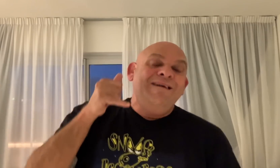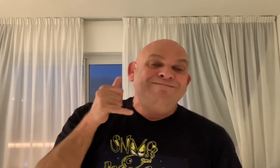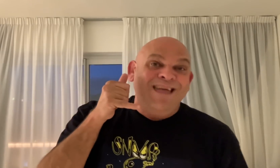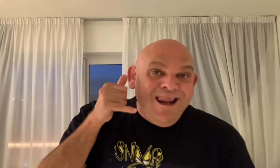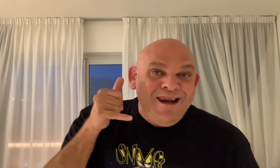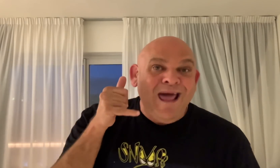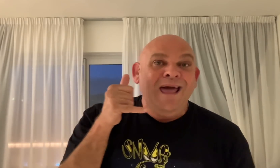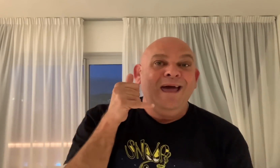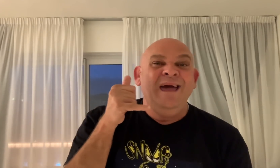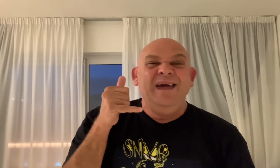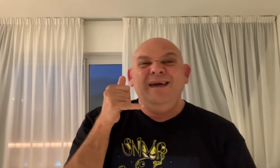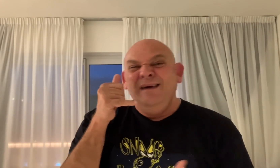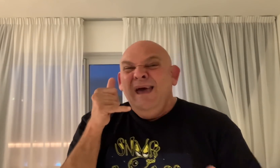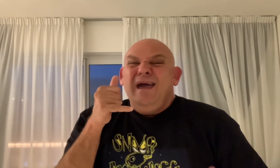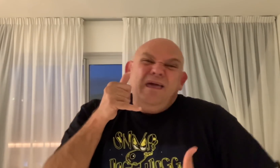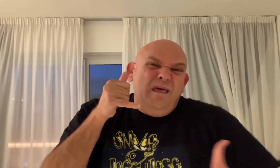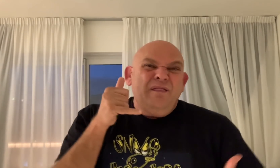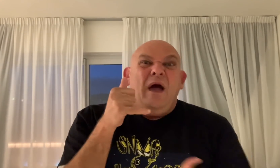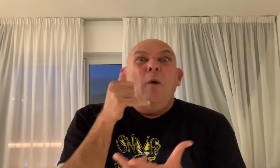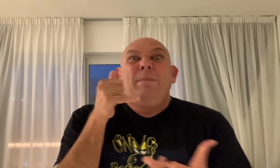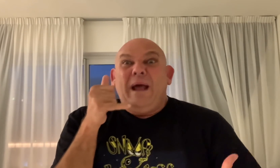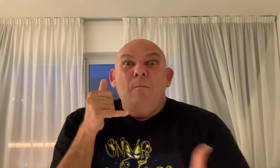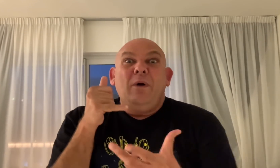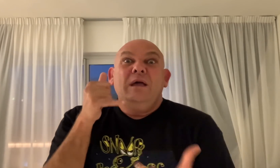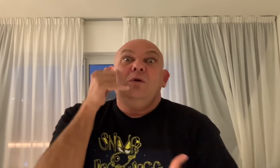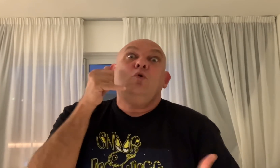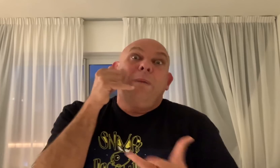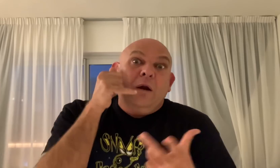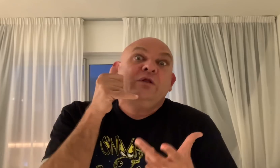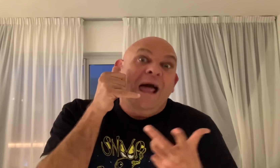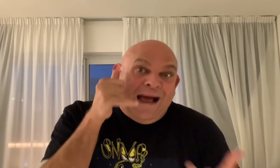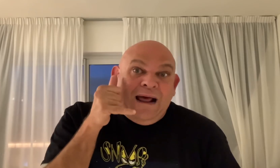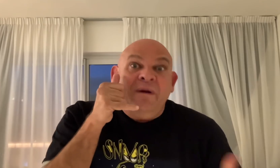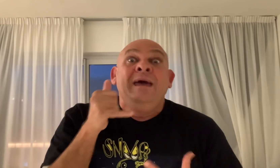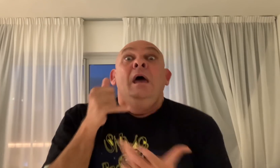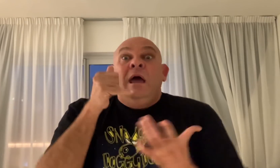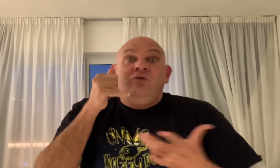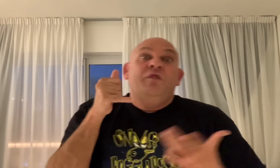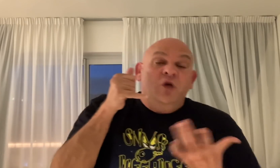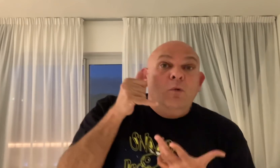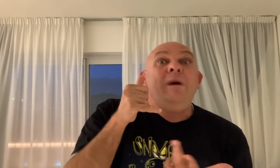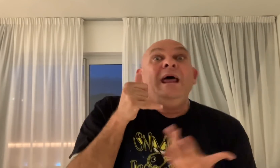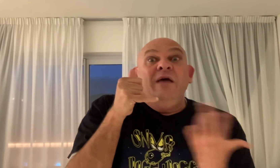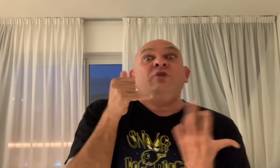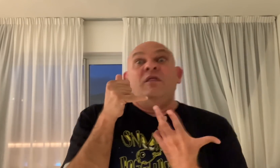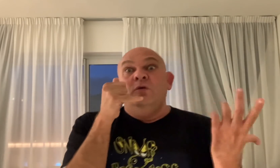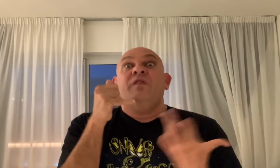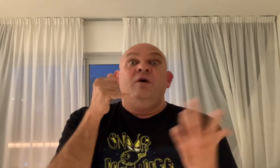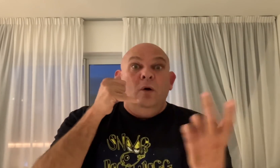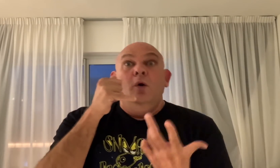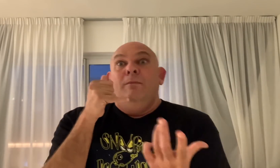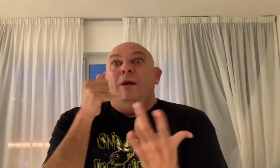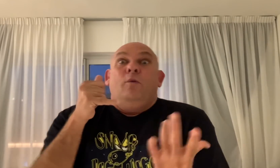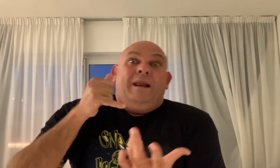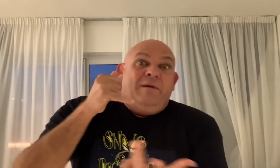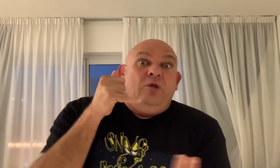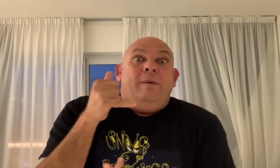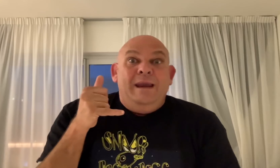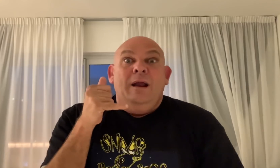internas y se ha complicado un poquito y tu perro está grave. Entonces yo me hubiera hecho la situación, me lo hubiera visto venir a lo